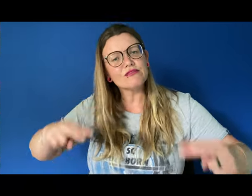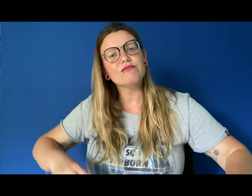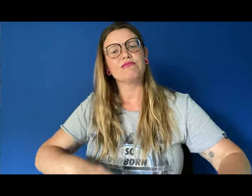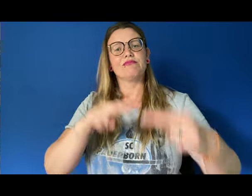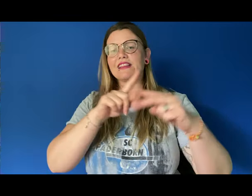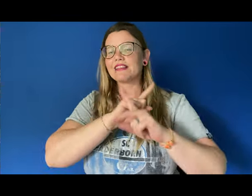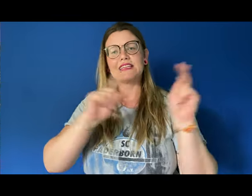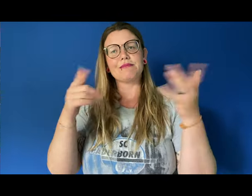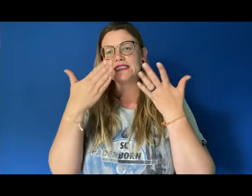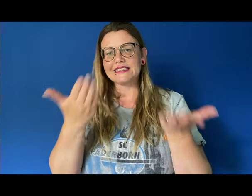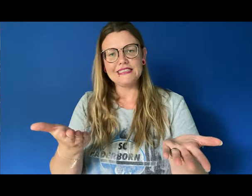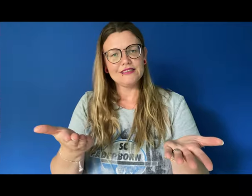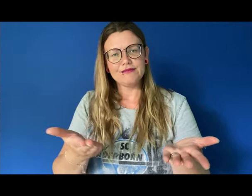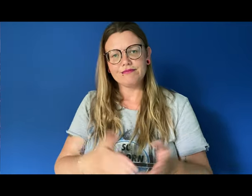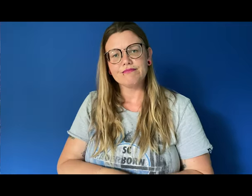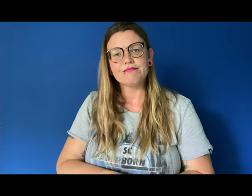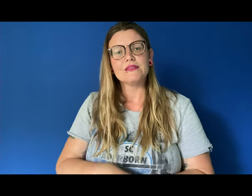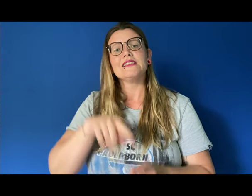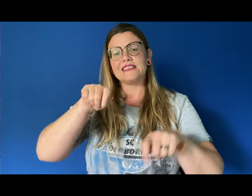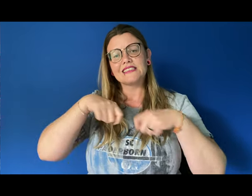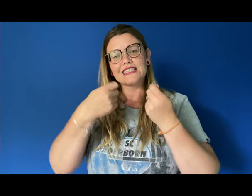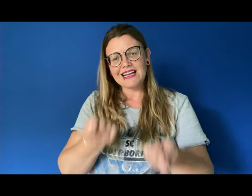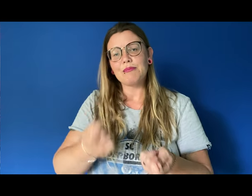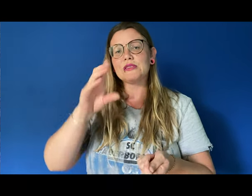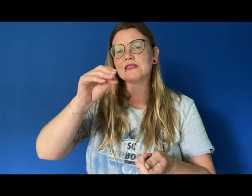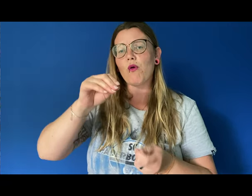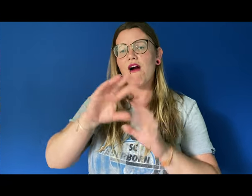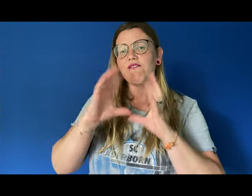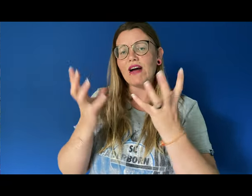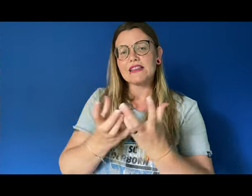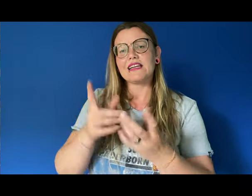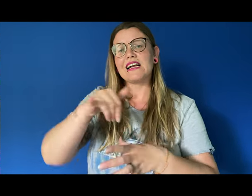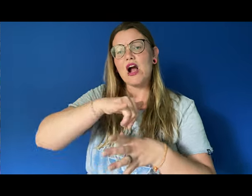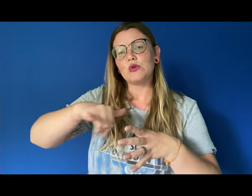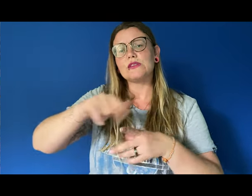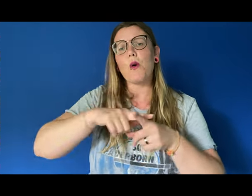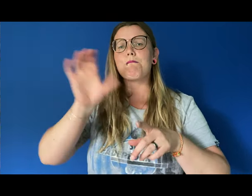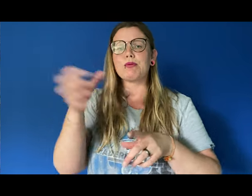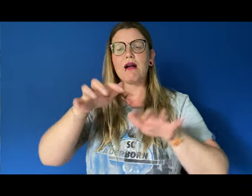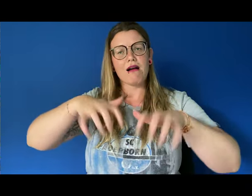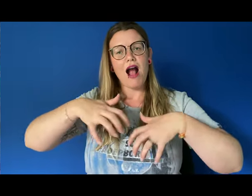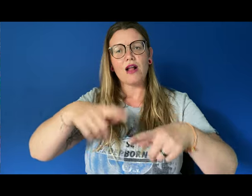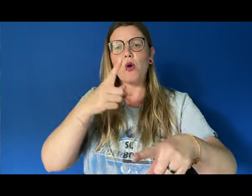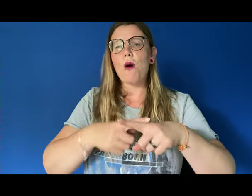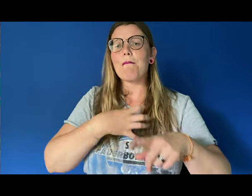sonst hier nicht mehr sieht Es gibt sogar Watte, Karussells, Biergärten und